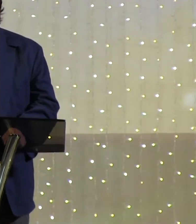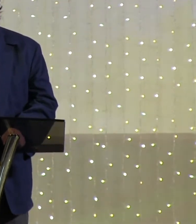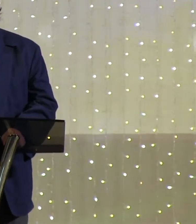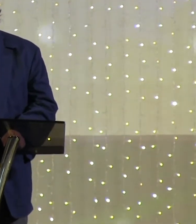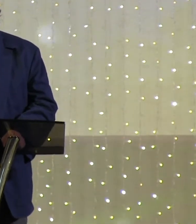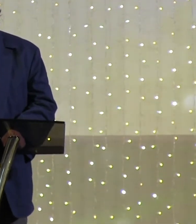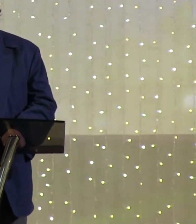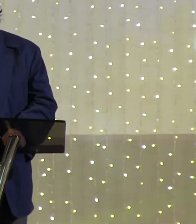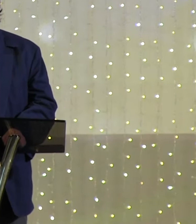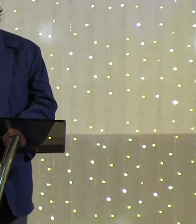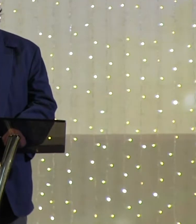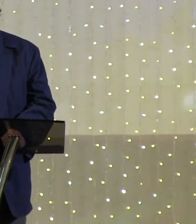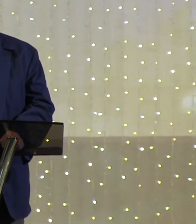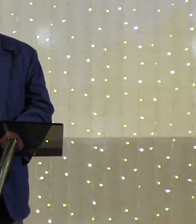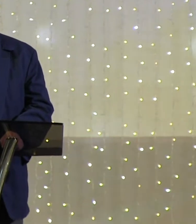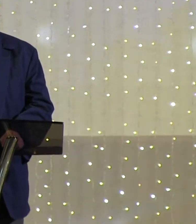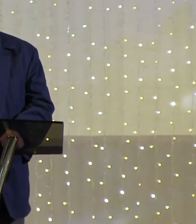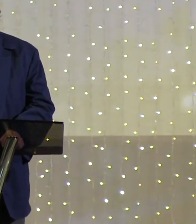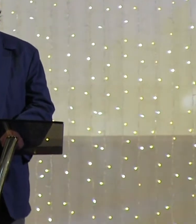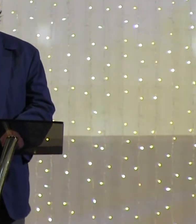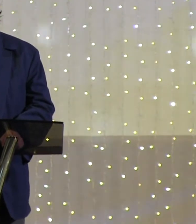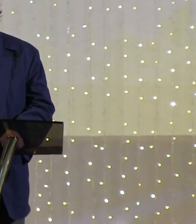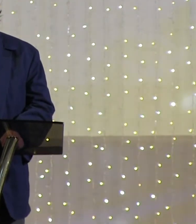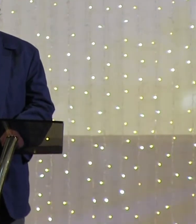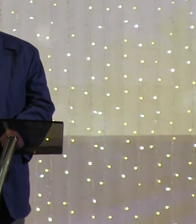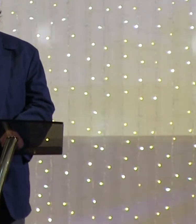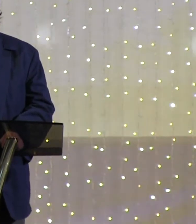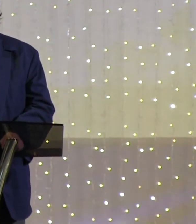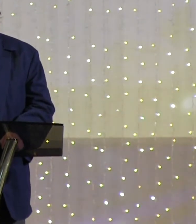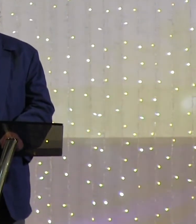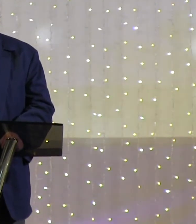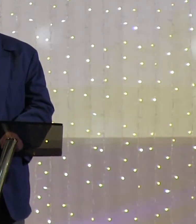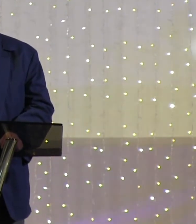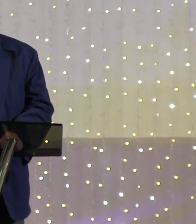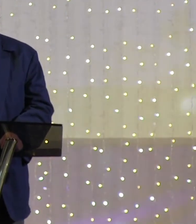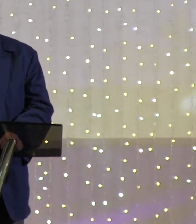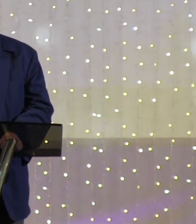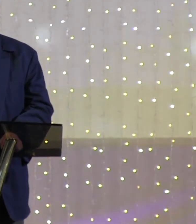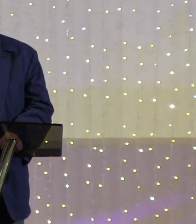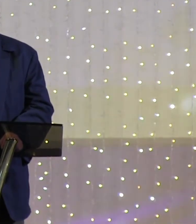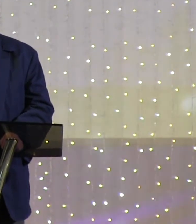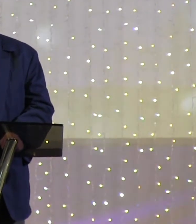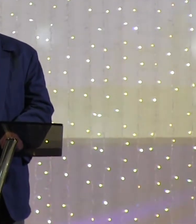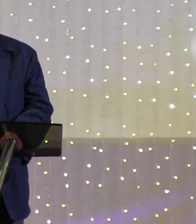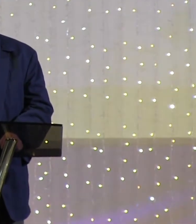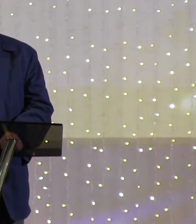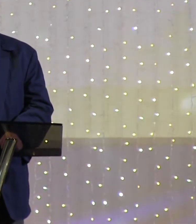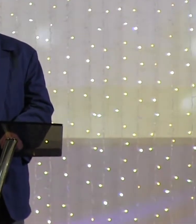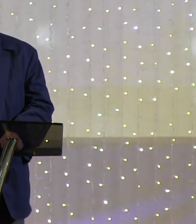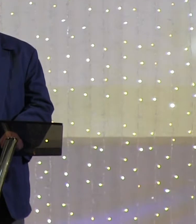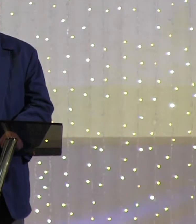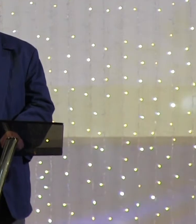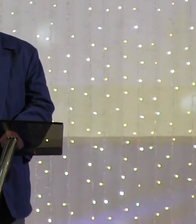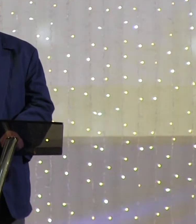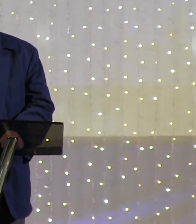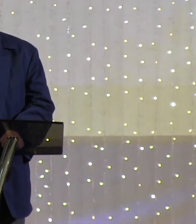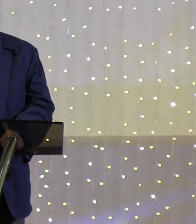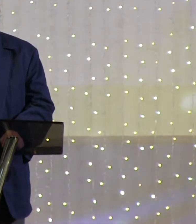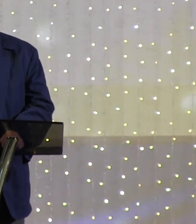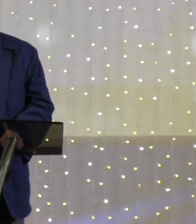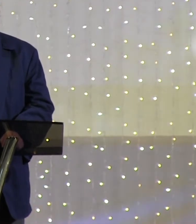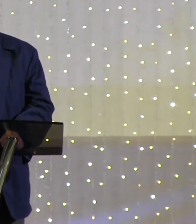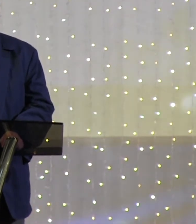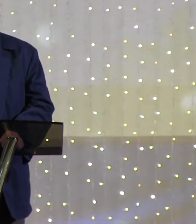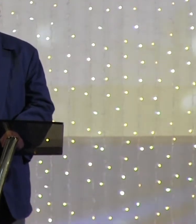мы родились зараженными грехом людьми, как самой страшной болезнью в этой